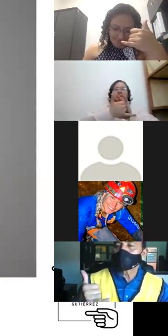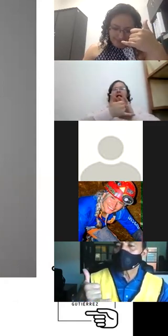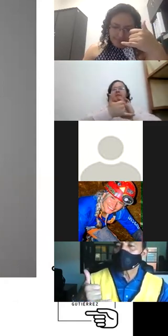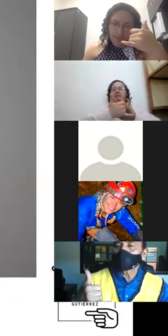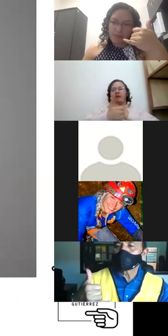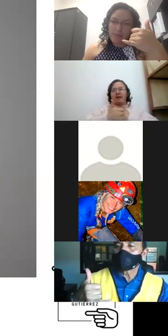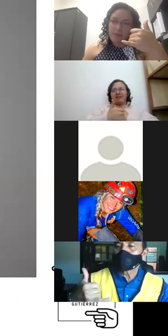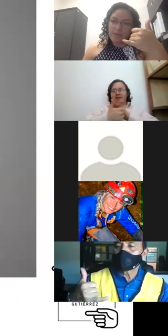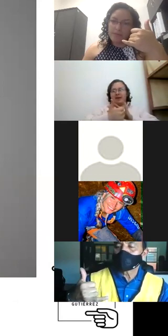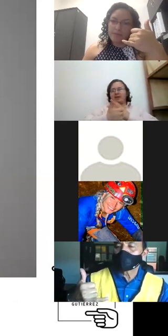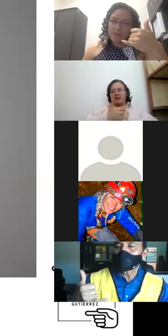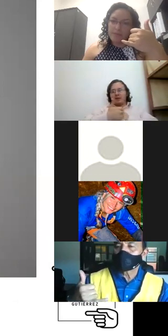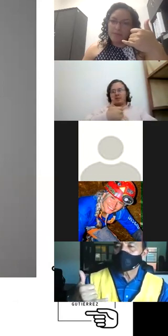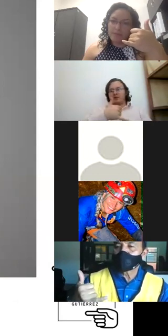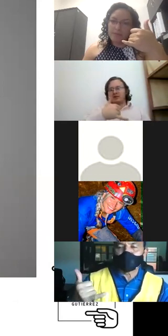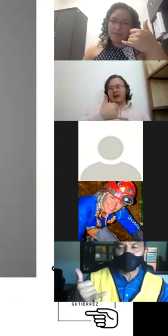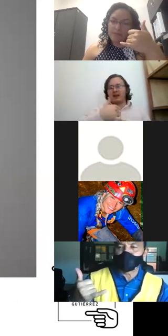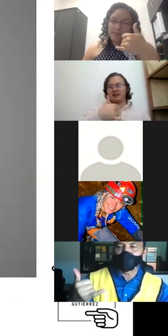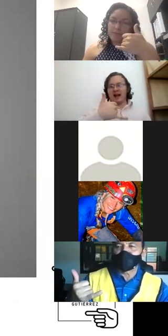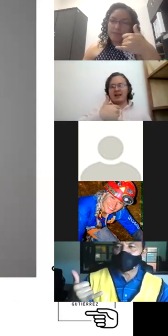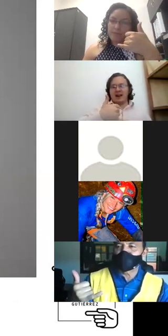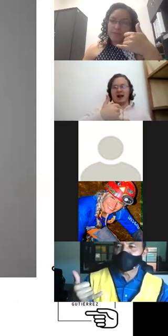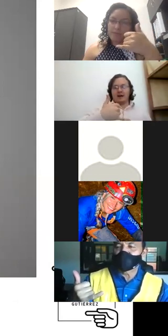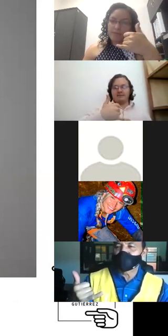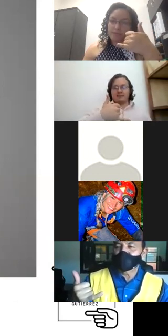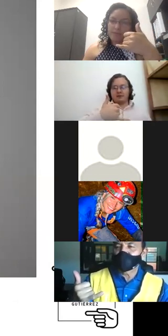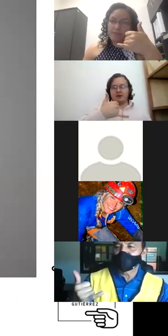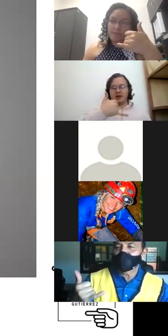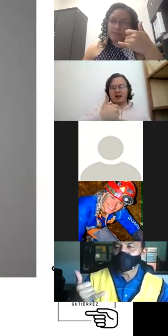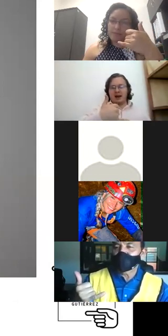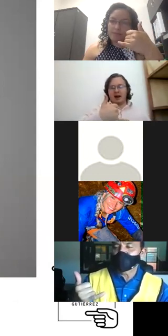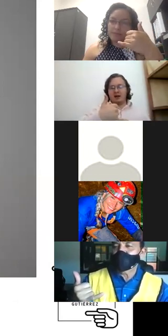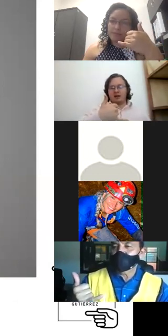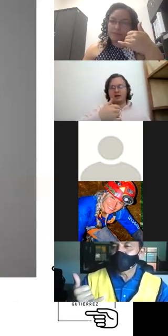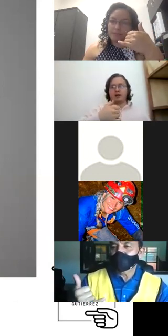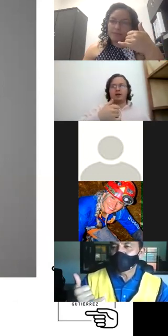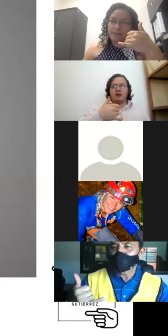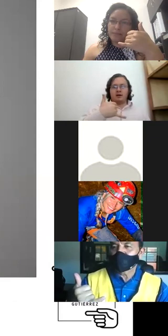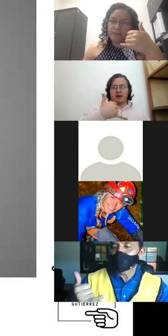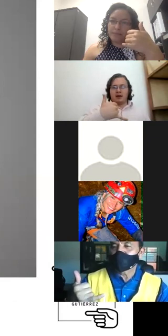palma viéndose en nuestro pecho esta es la Y ¿sí? Y Y